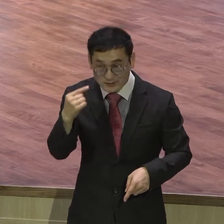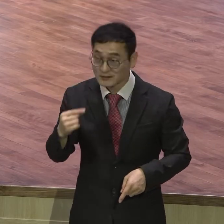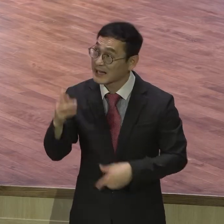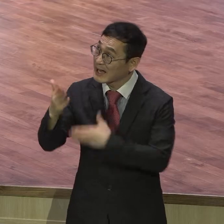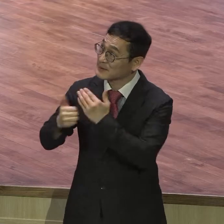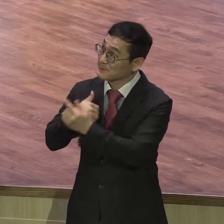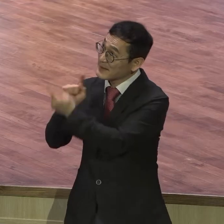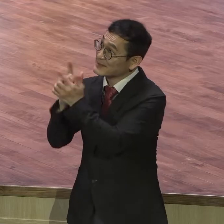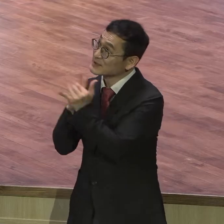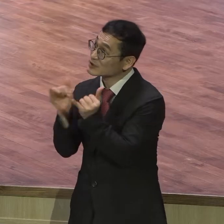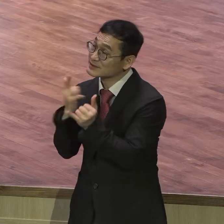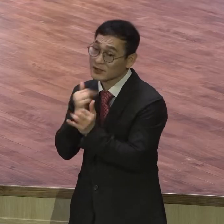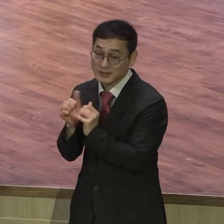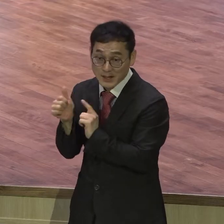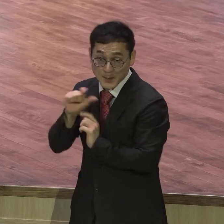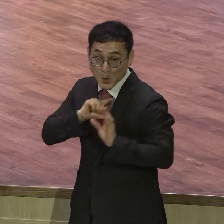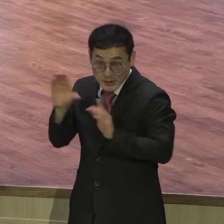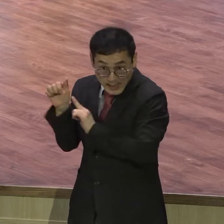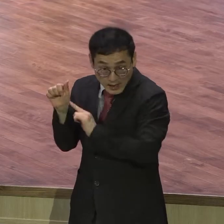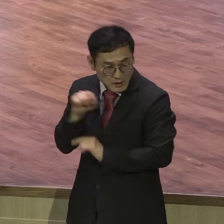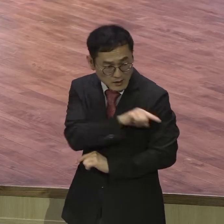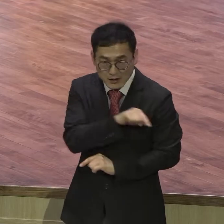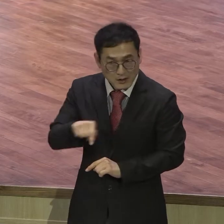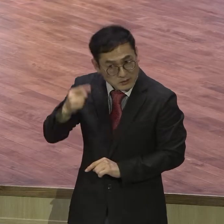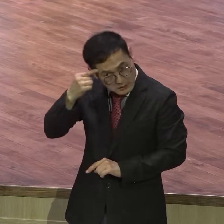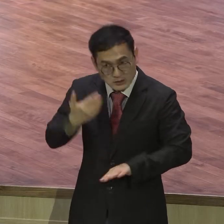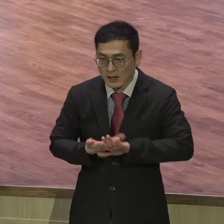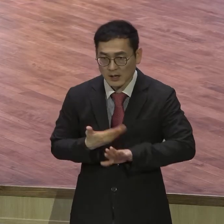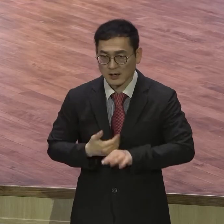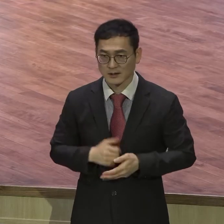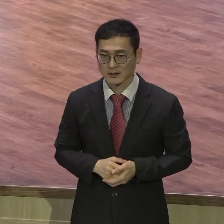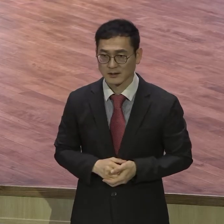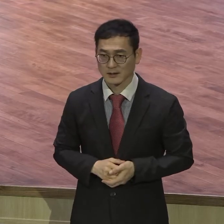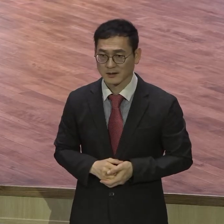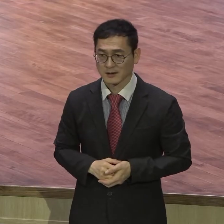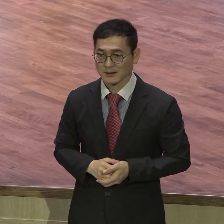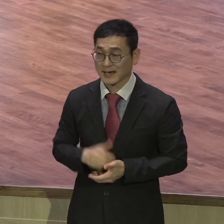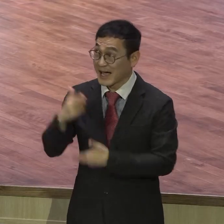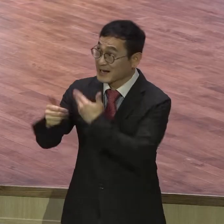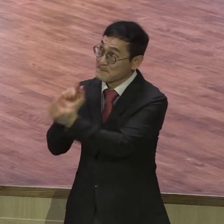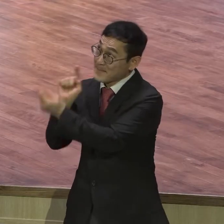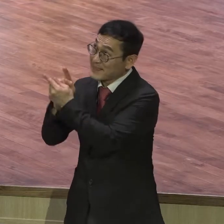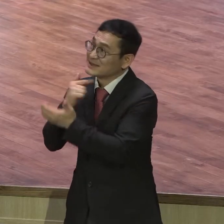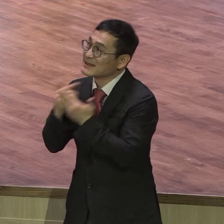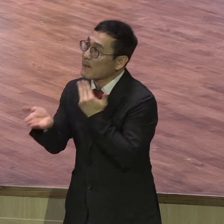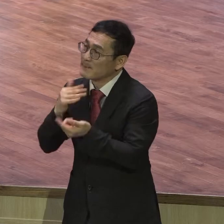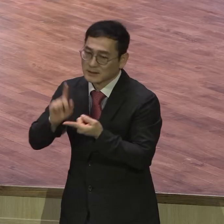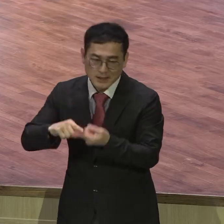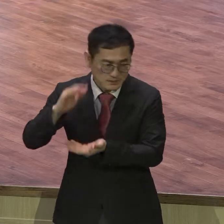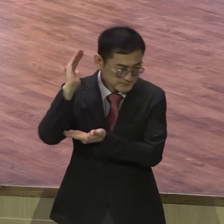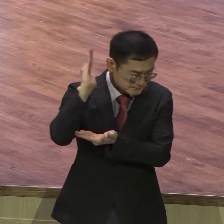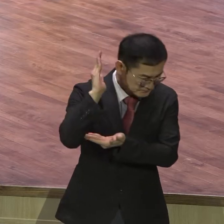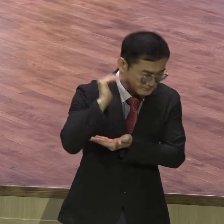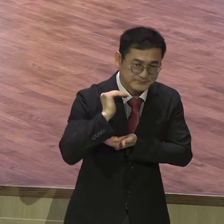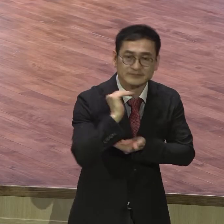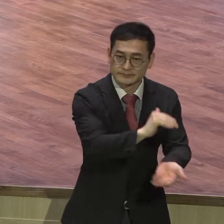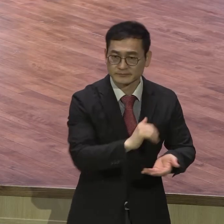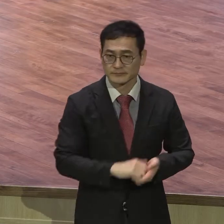그러면서 모세가 체험한 하나님에 대해서 구체적으로 그렇게 언급을 하고 있습니다 모세는 우선적으로